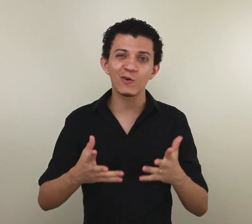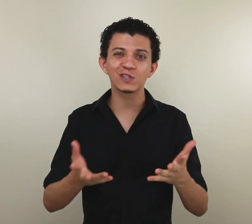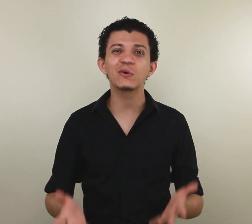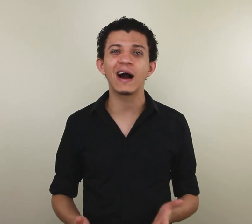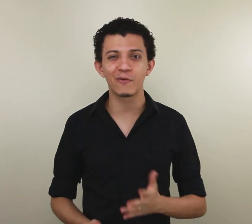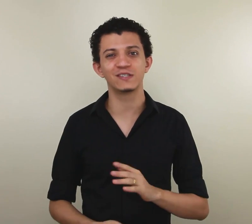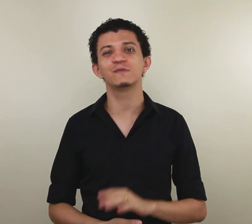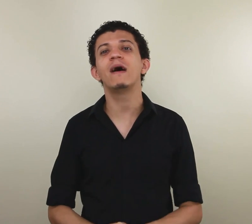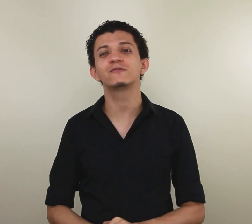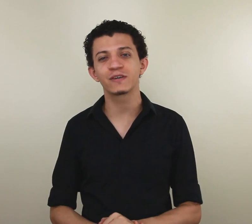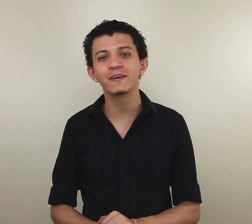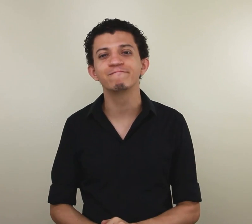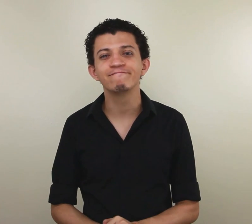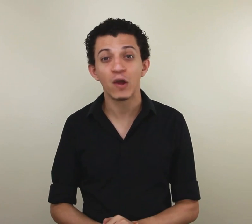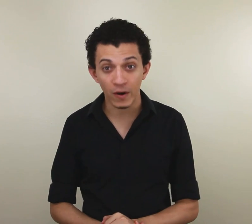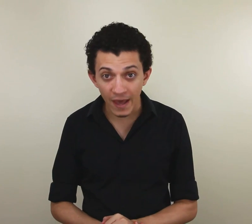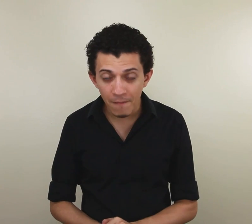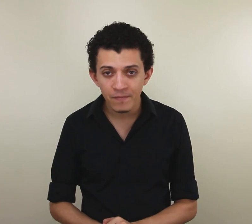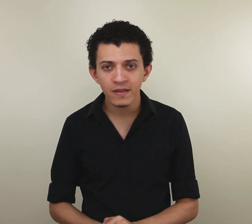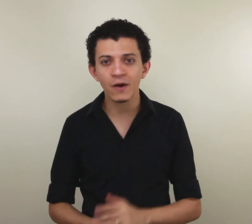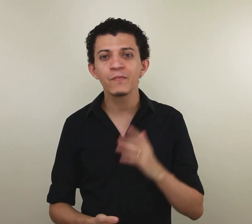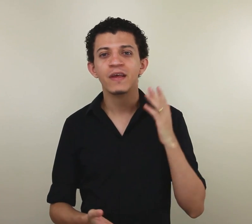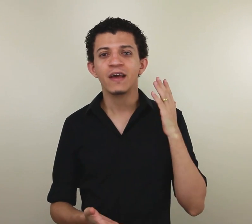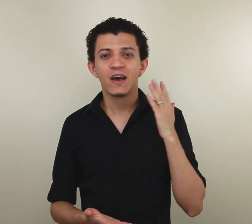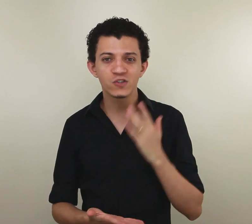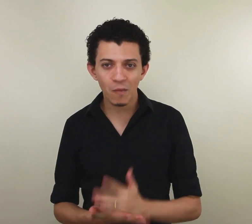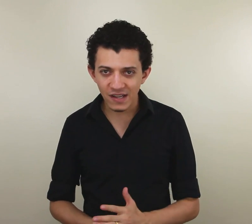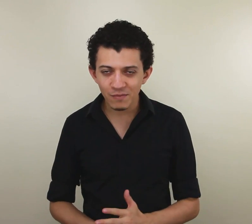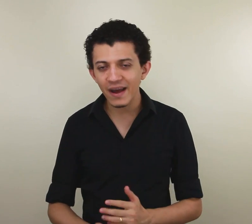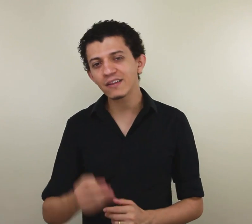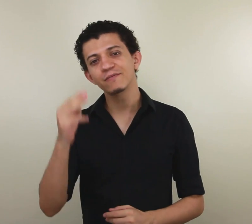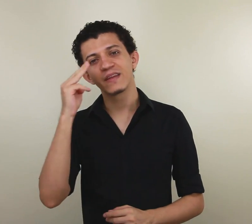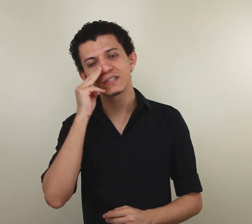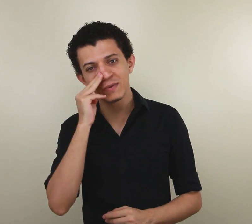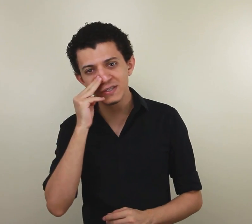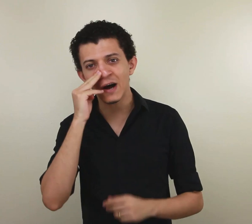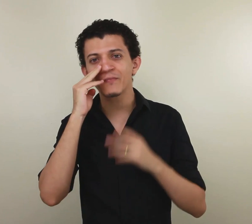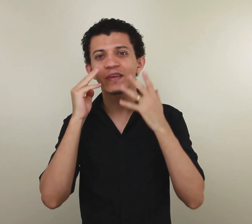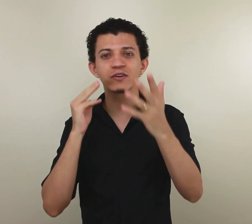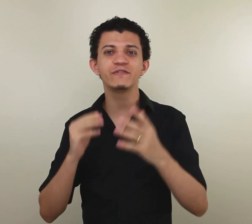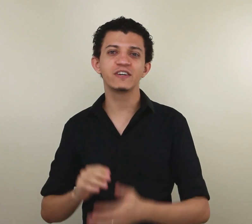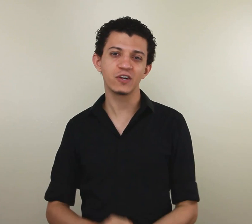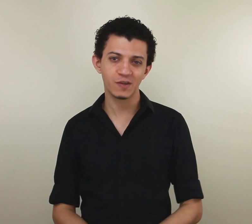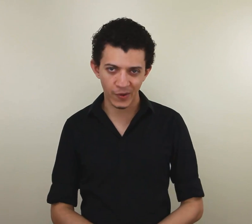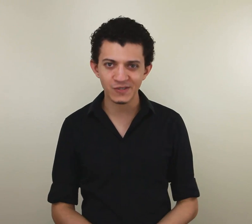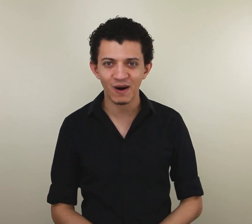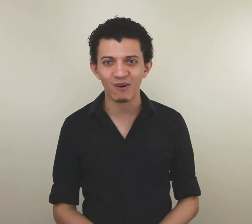continuar com esse espaço aqui. Ok? Então, eu sou o Matos Barreto. Esse é meu sinal. E eu te vejo em nossa próxima aula.